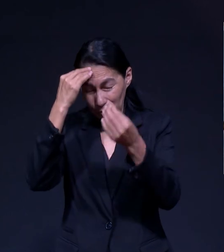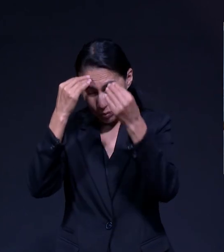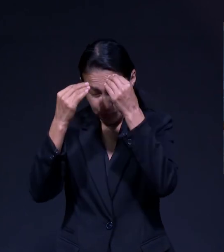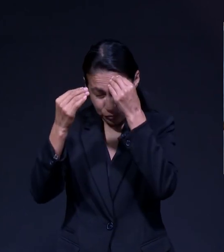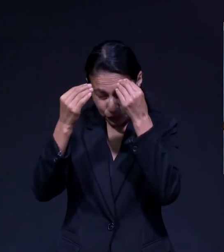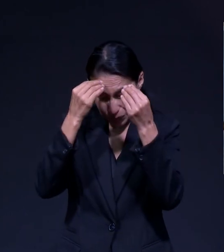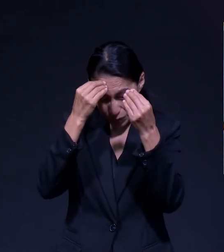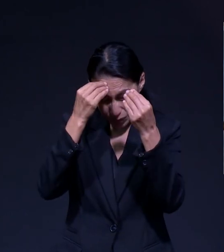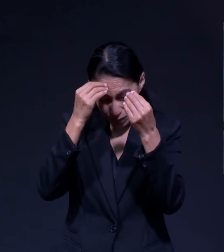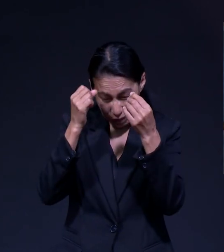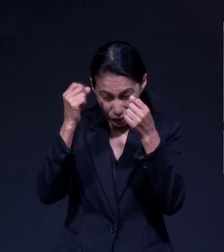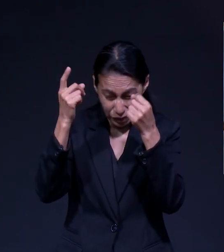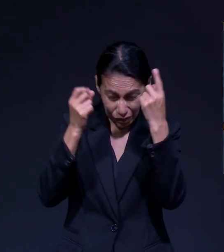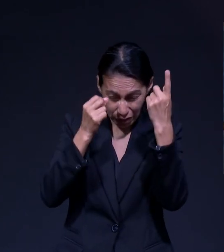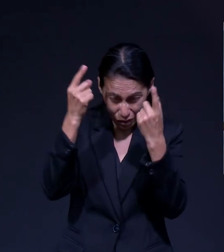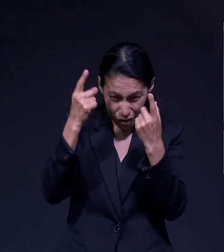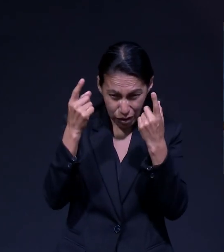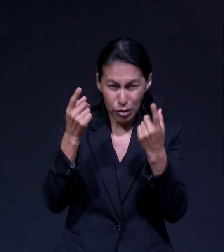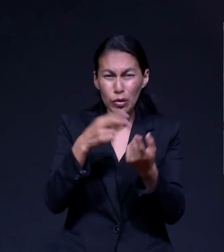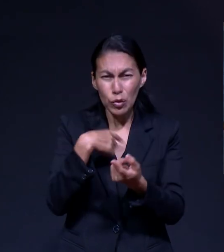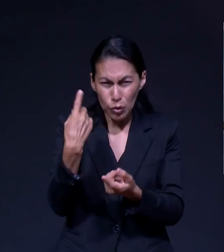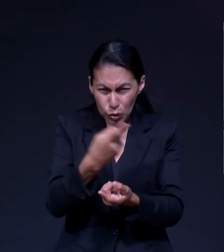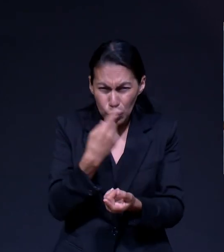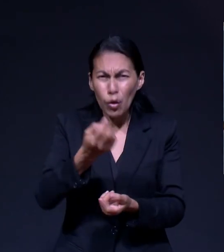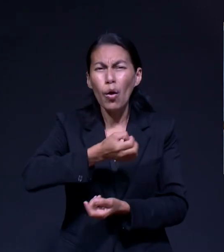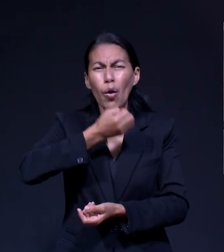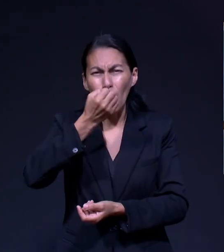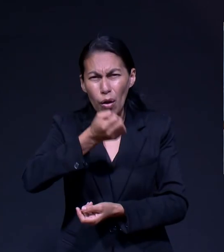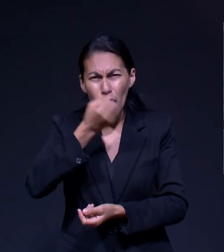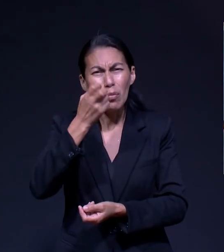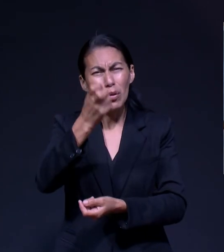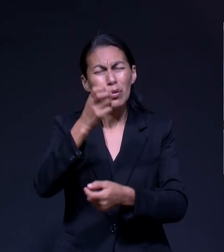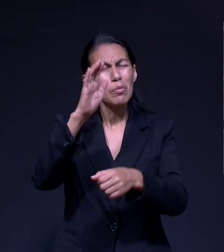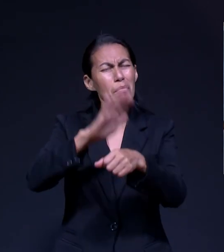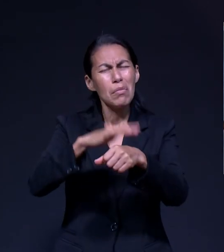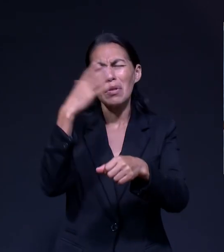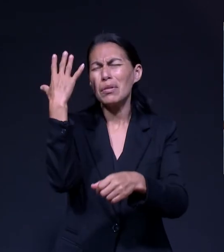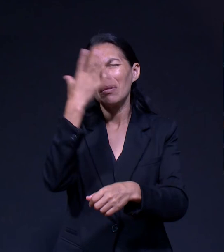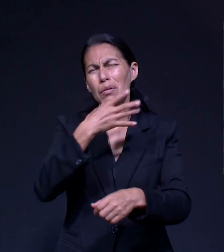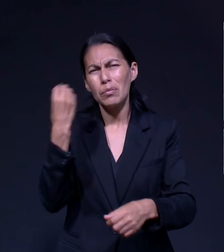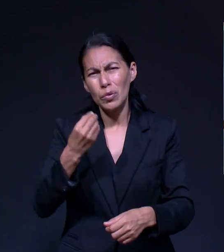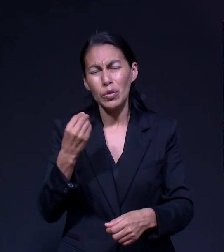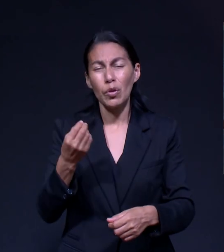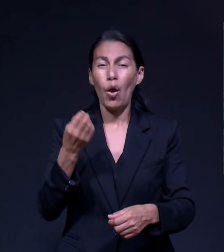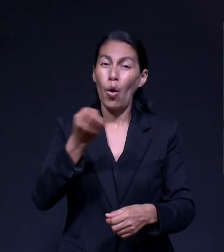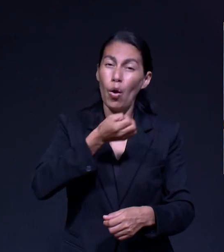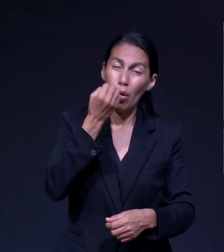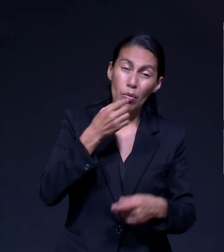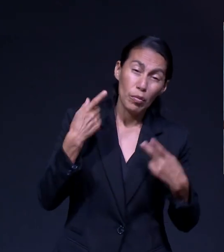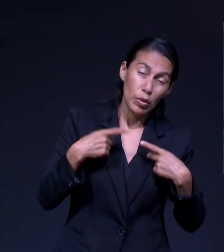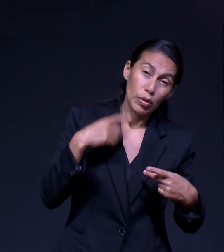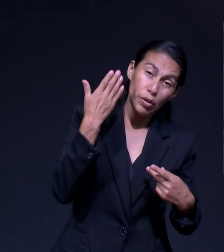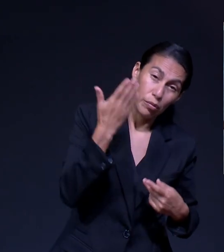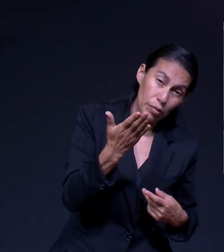que sabe que necesitan y eso es maravilloso porque oramos por el que pide como el que recibe